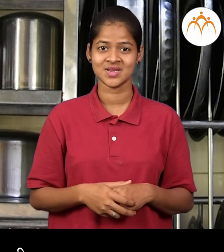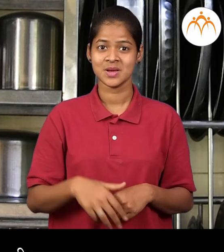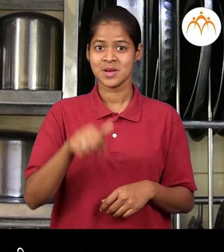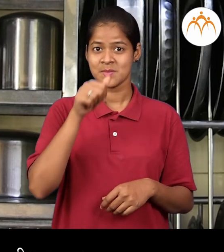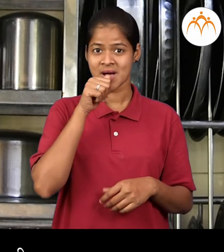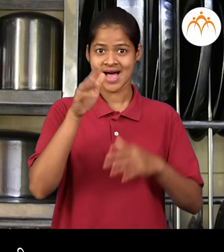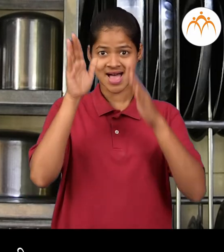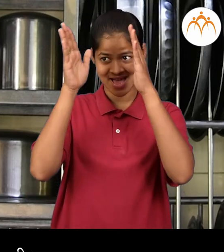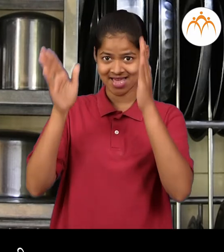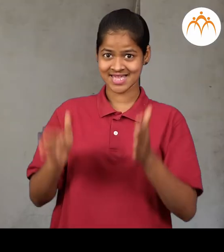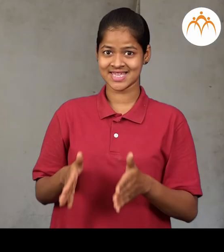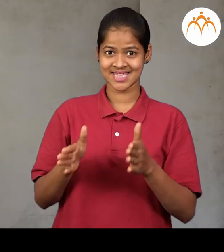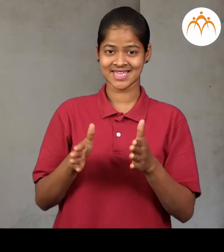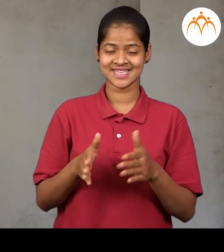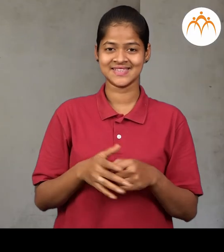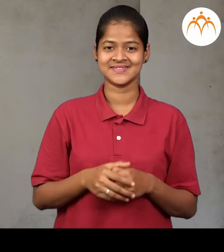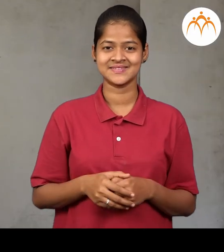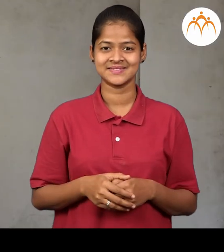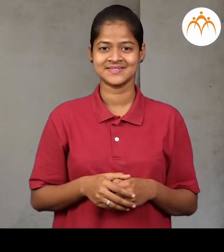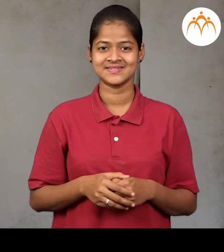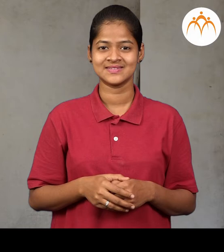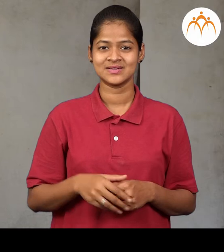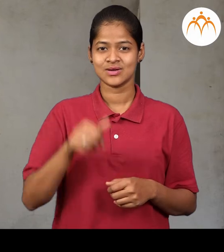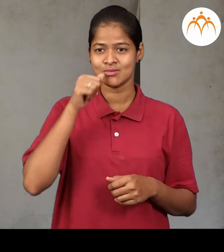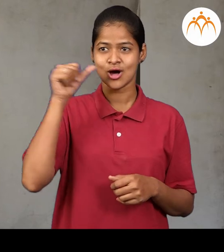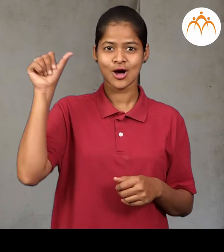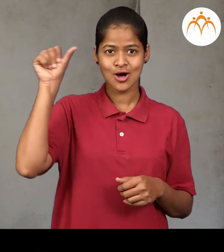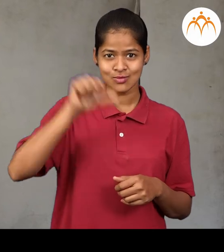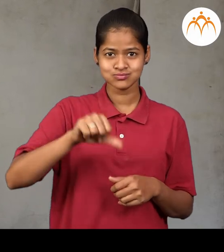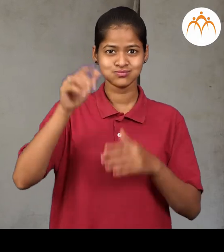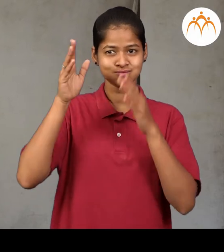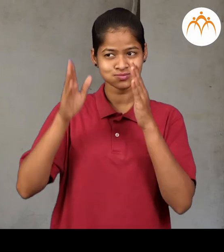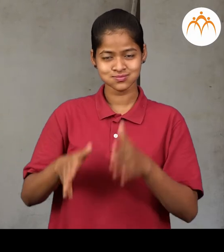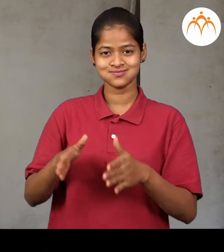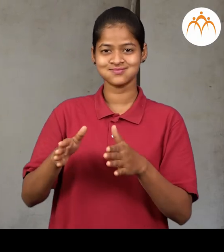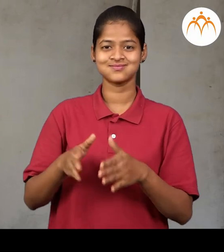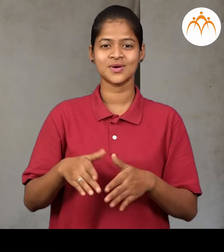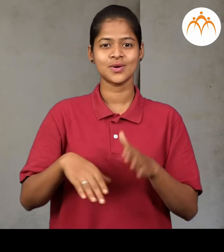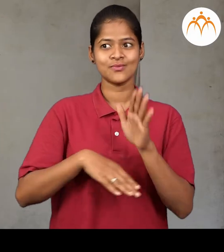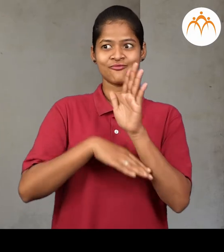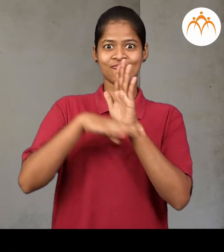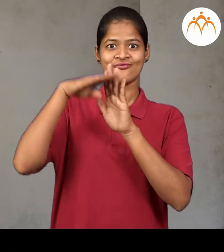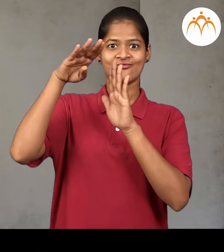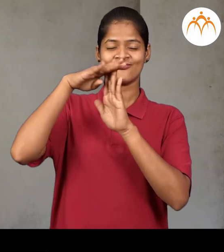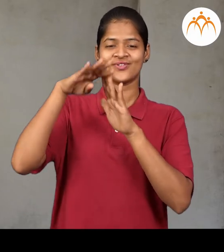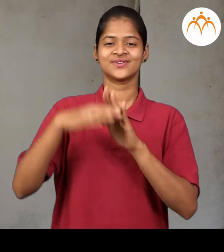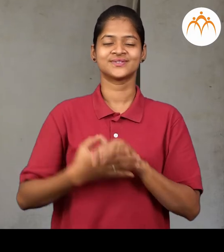पिम्प पिम्पात पाणी साथा उतात